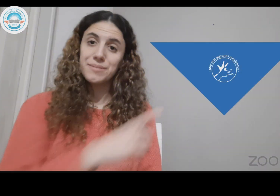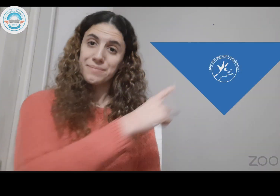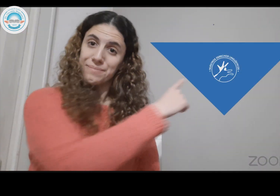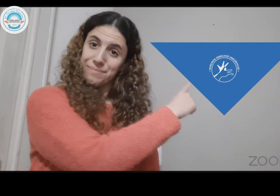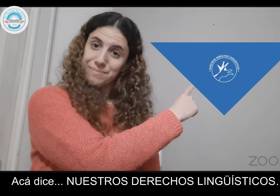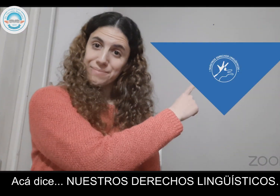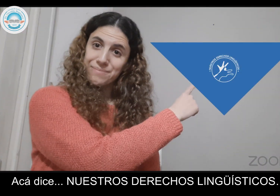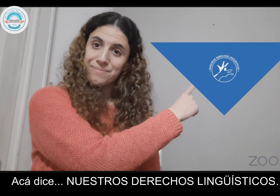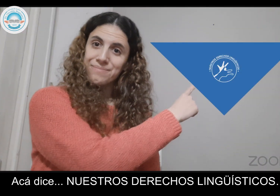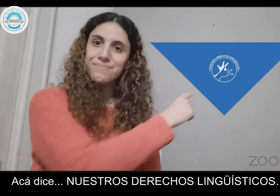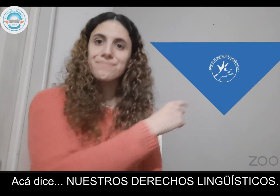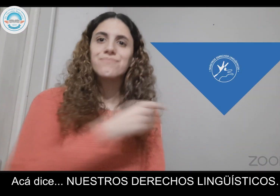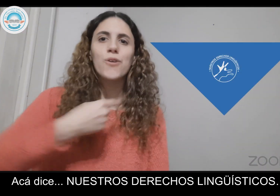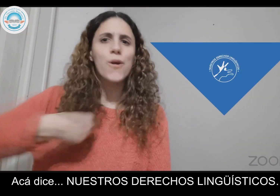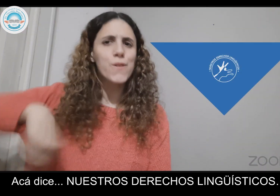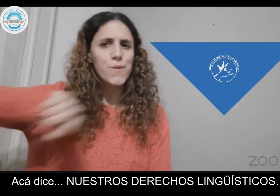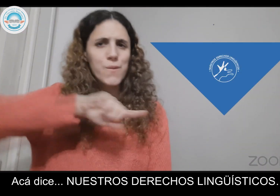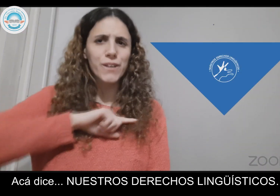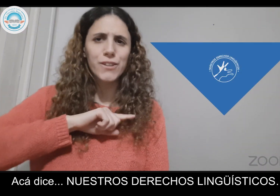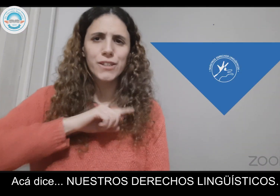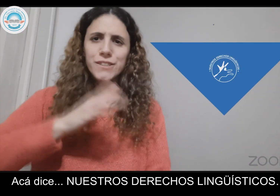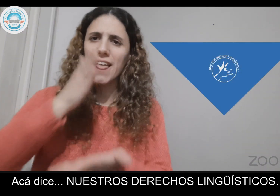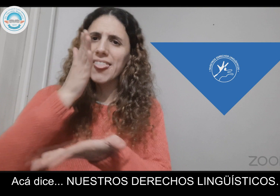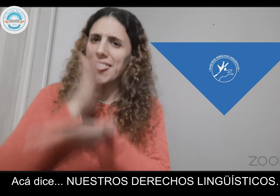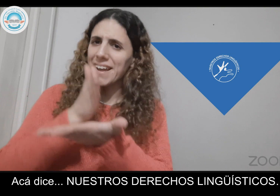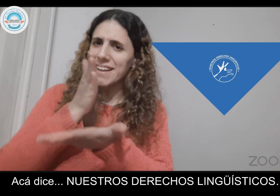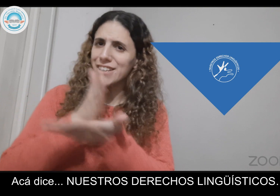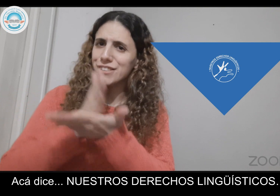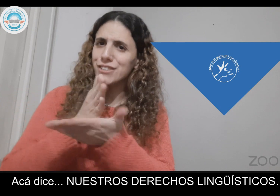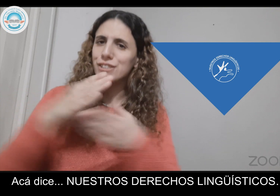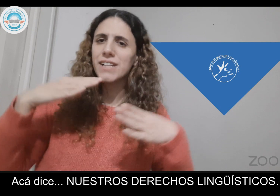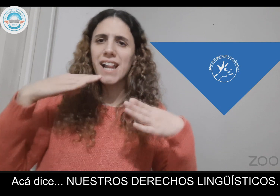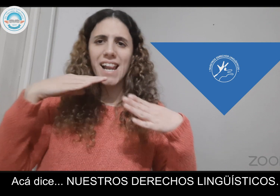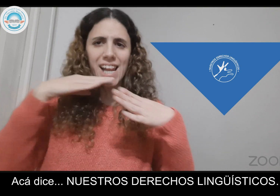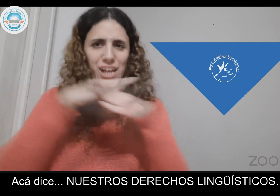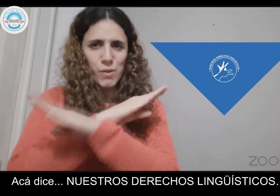Acá, dice nuestros derechos lingüísticos.